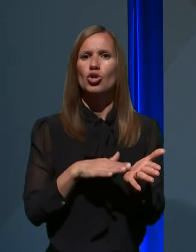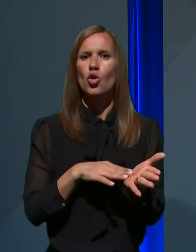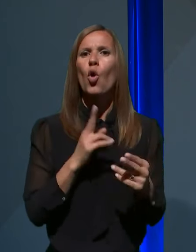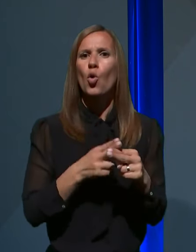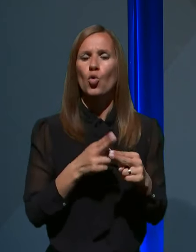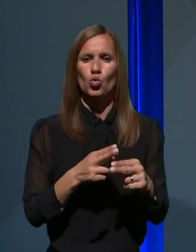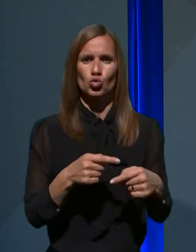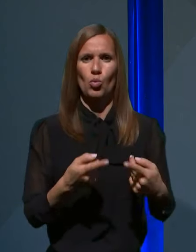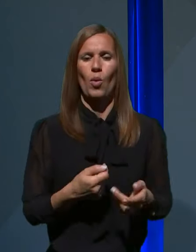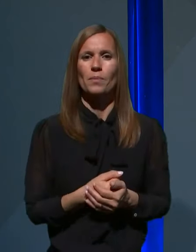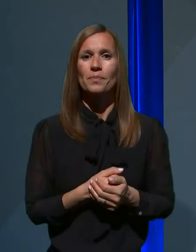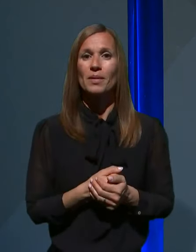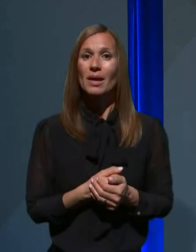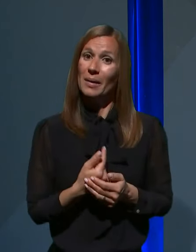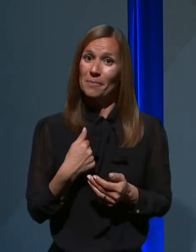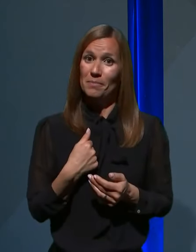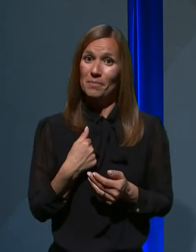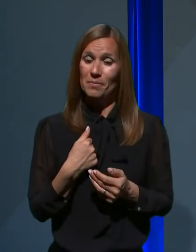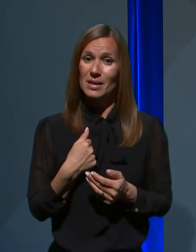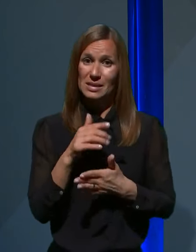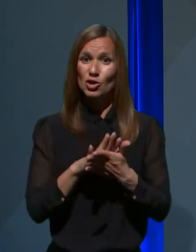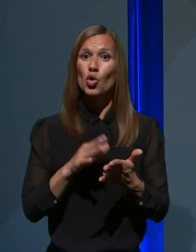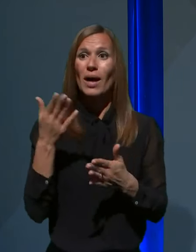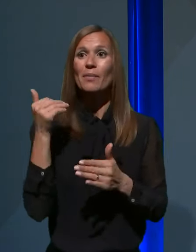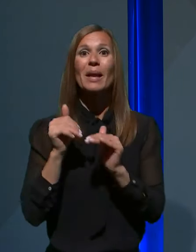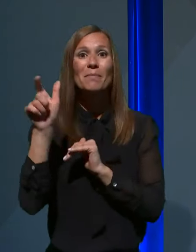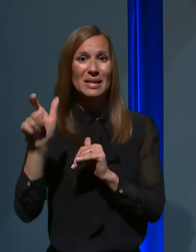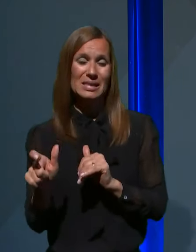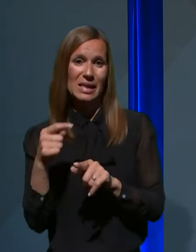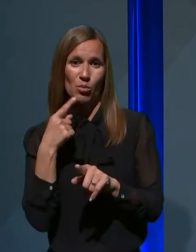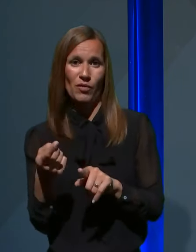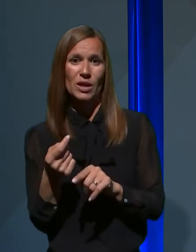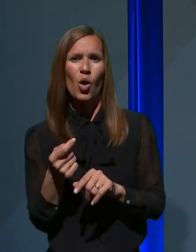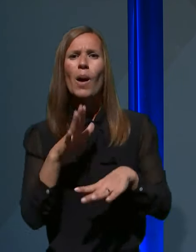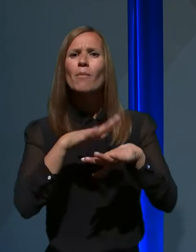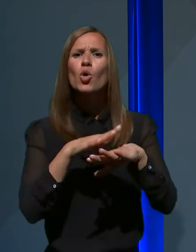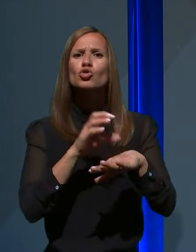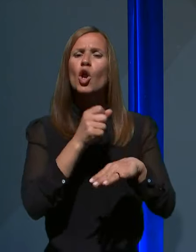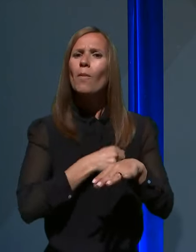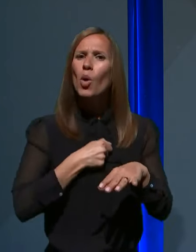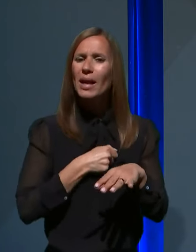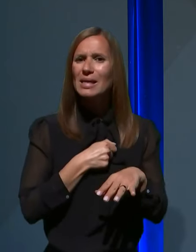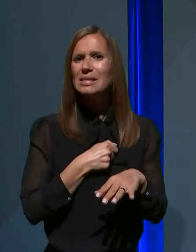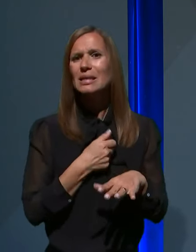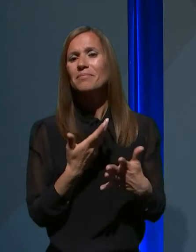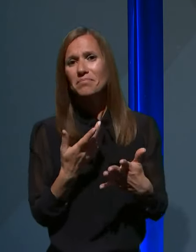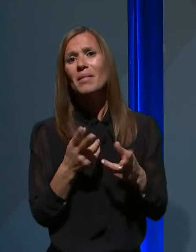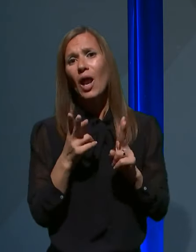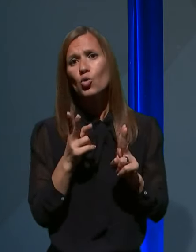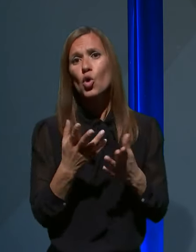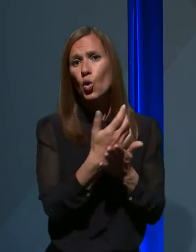Morda bi začel s tem, kar je prej komentiral minister. Samo poročanje o bolezni so morda lahko koristna,